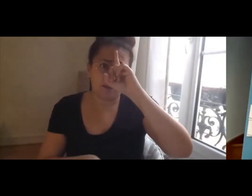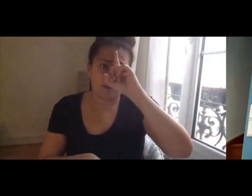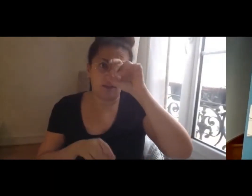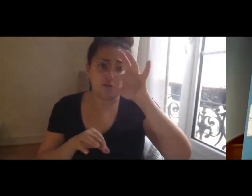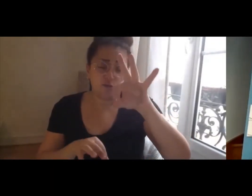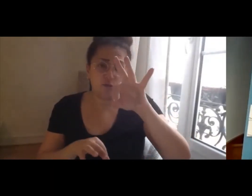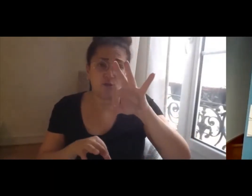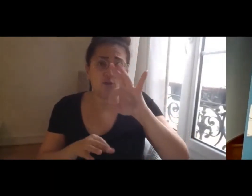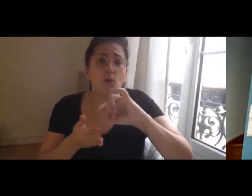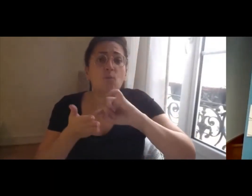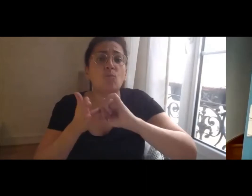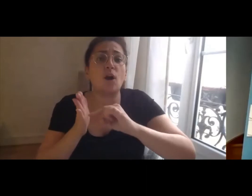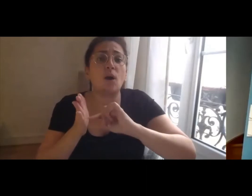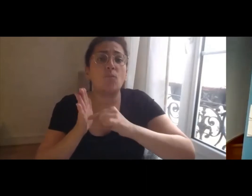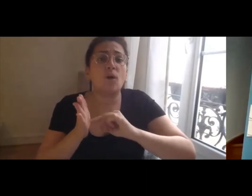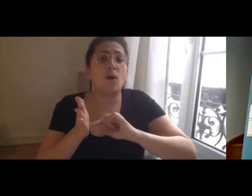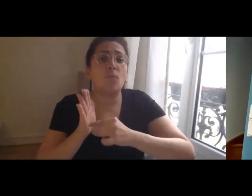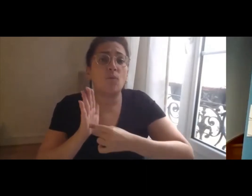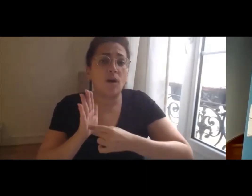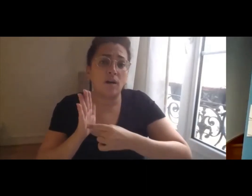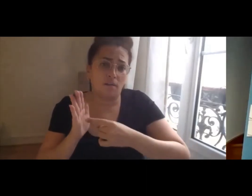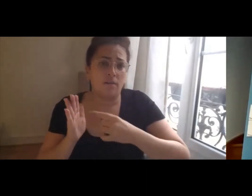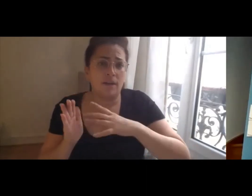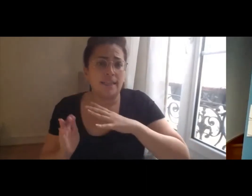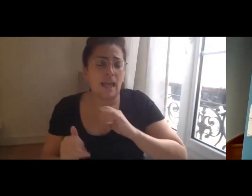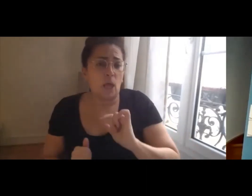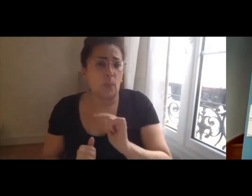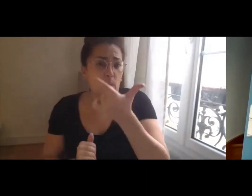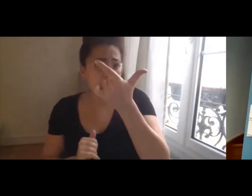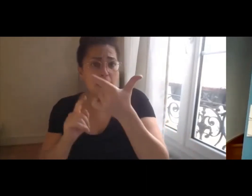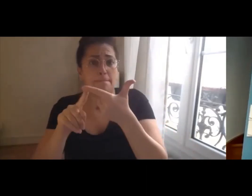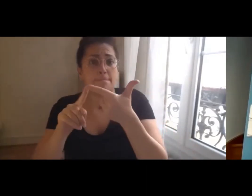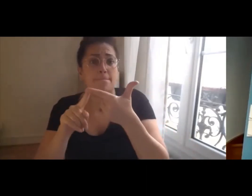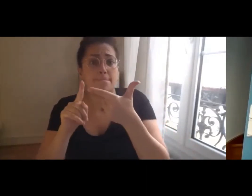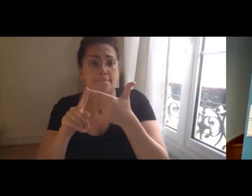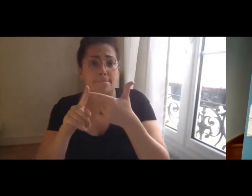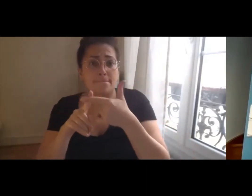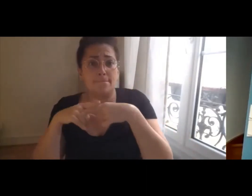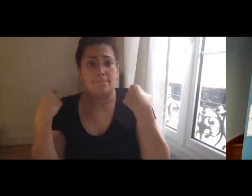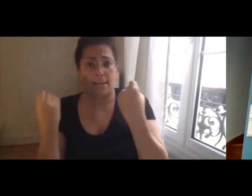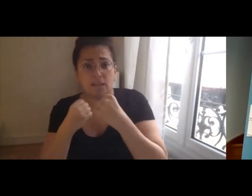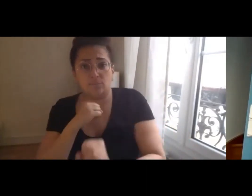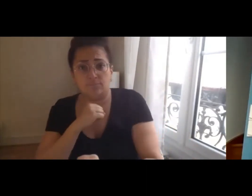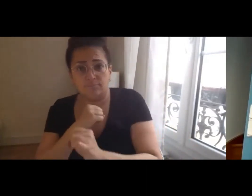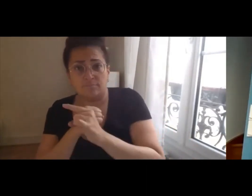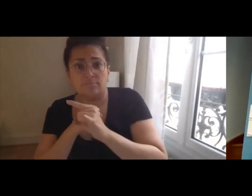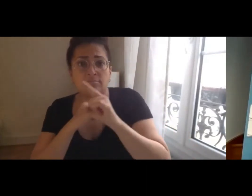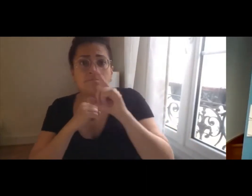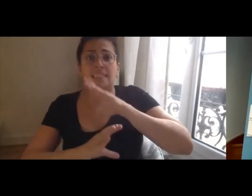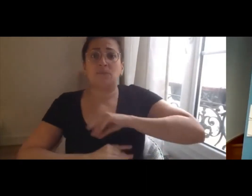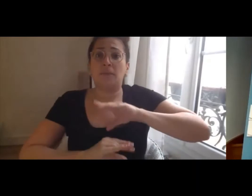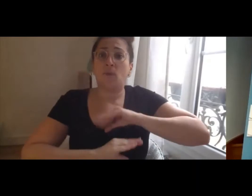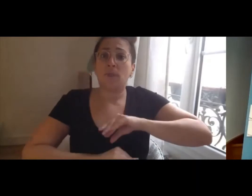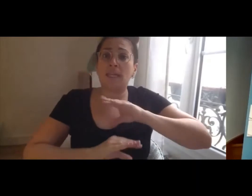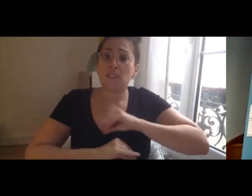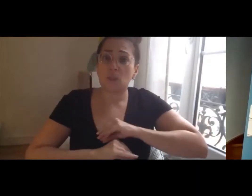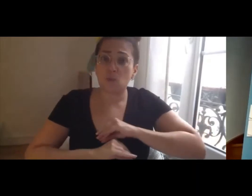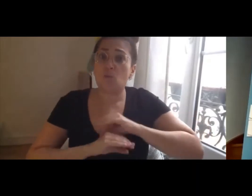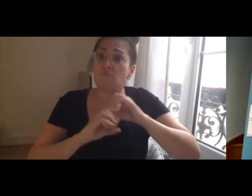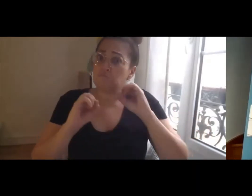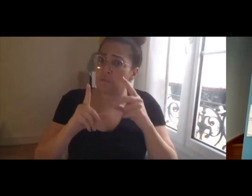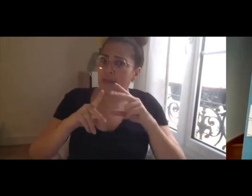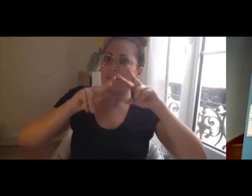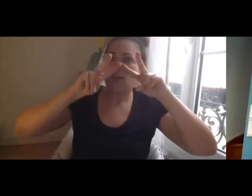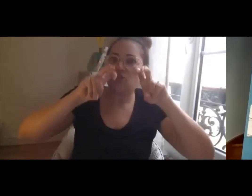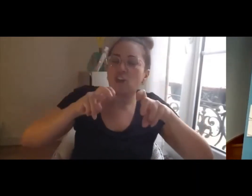'à côté du développement des actions innovantes et des expérimentations. Et la recherche appliquée avec